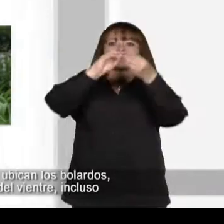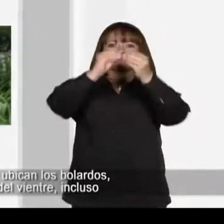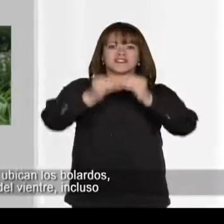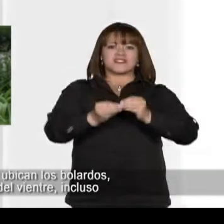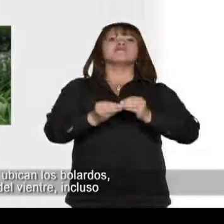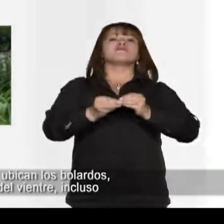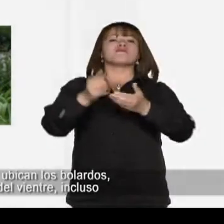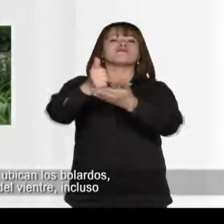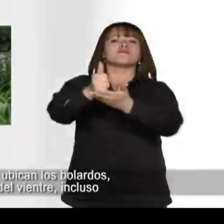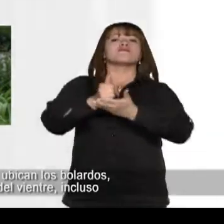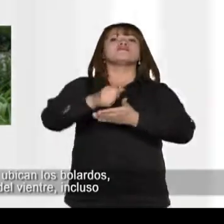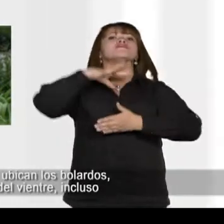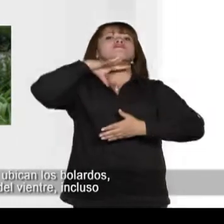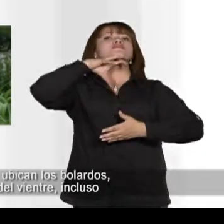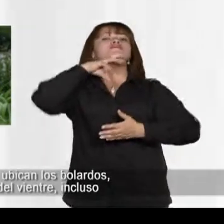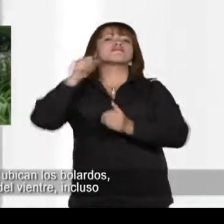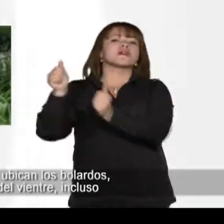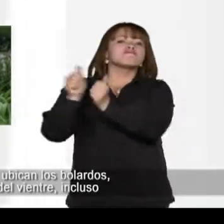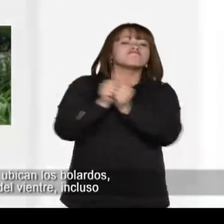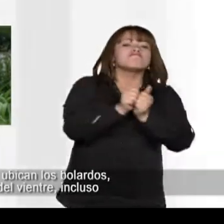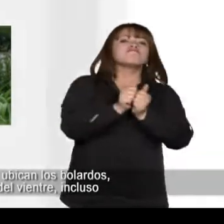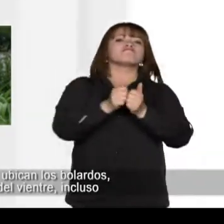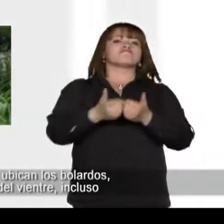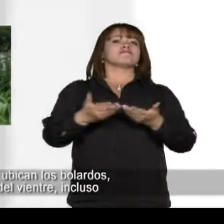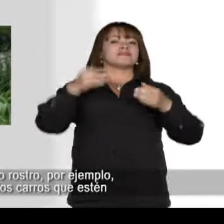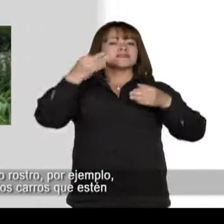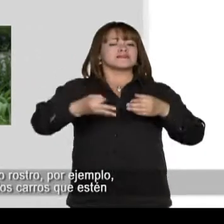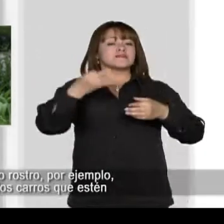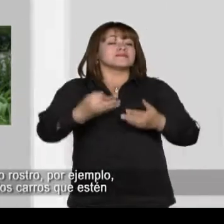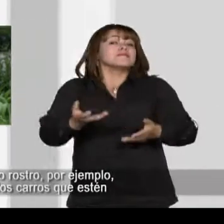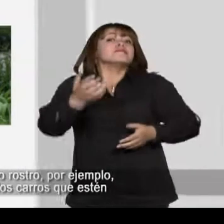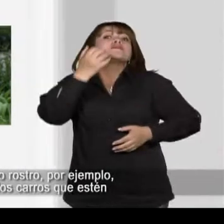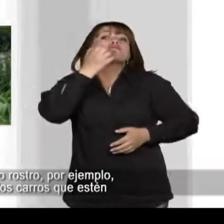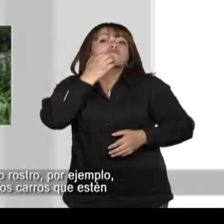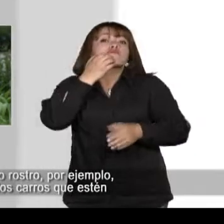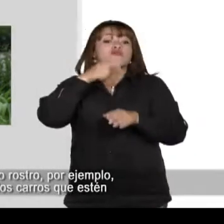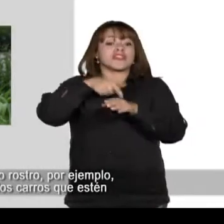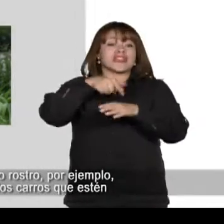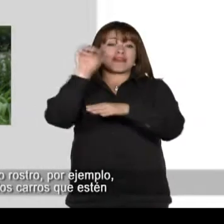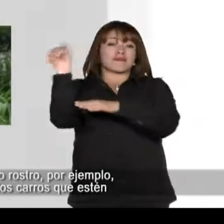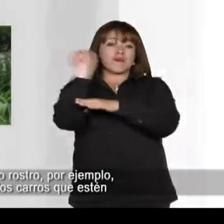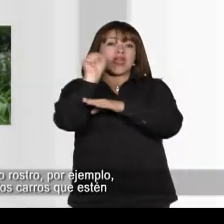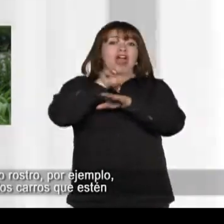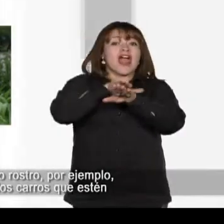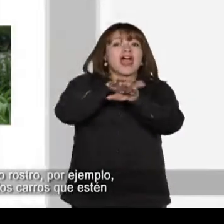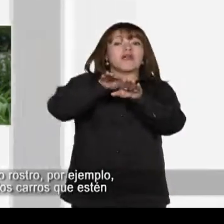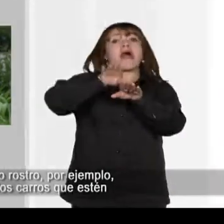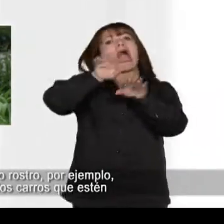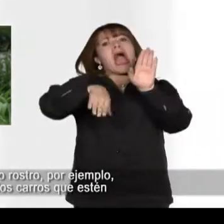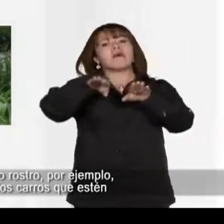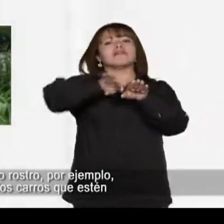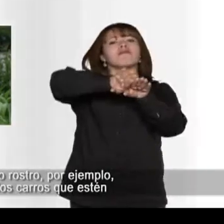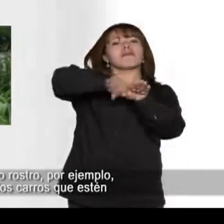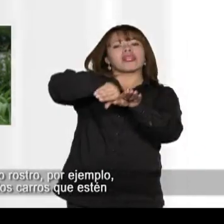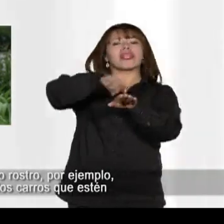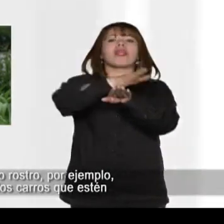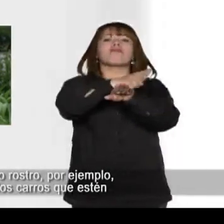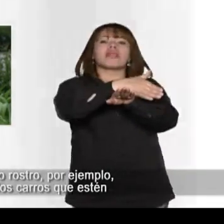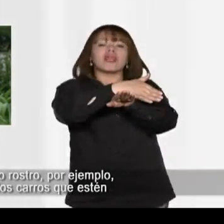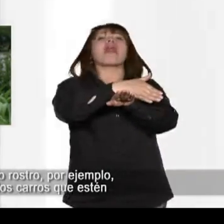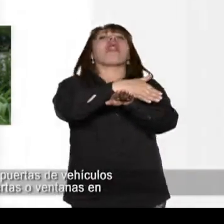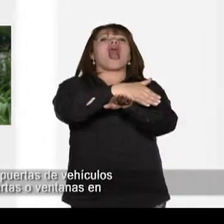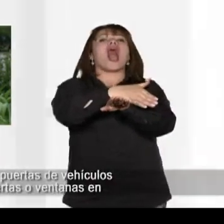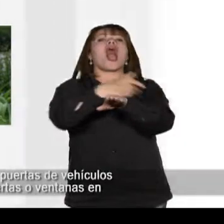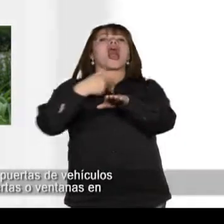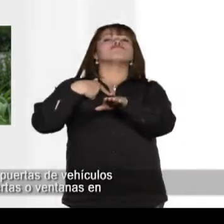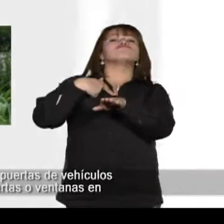altura a nivel del vientre, incluso a nivel de nuestro rostro. Ejemplo, los espejos de los